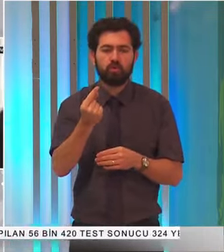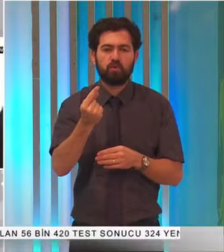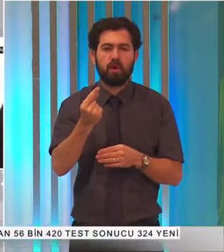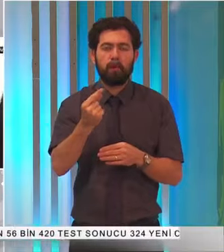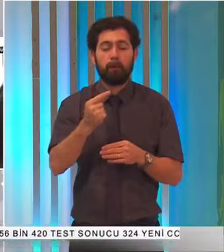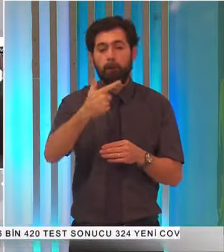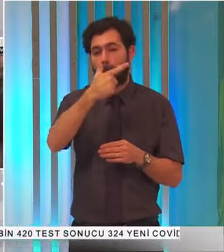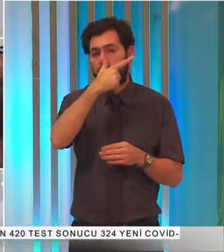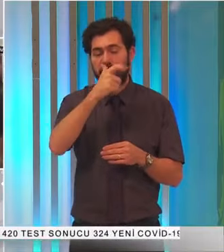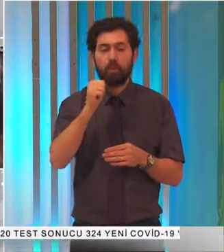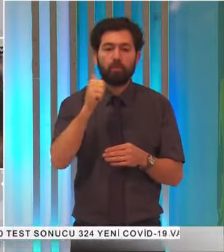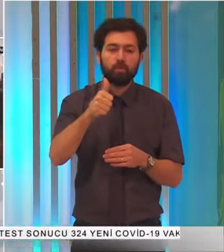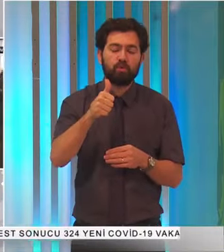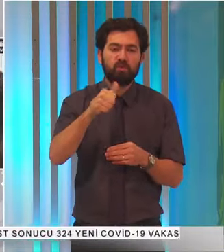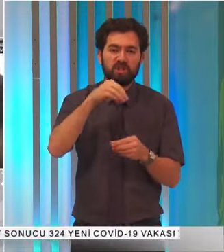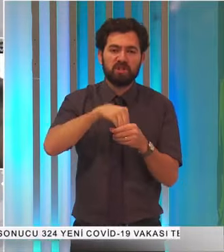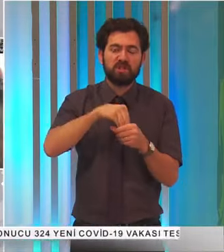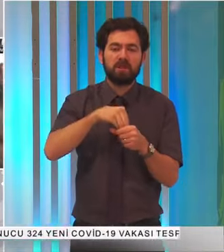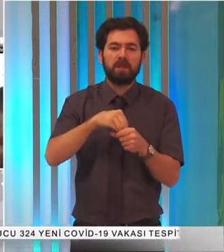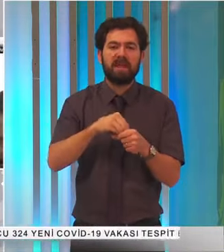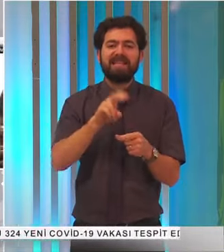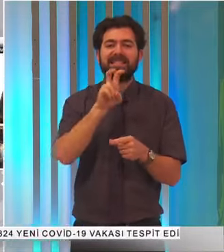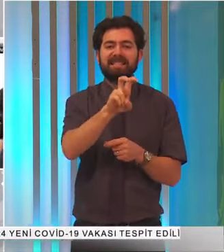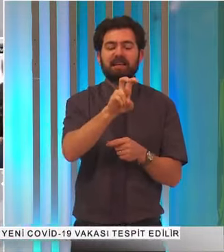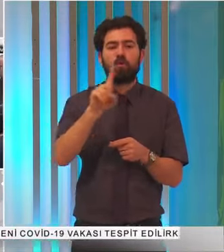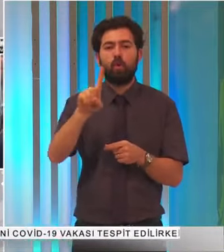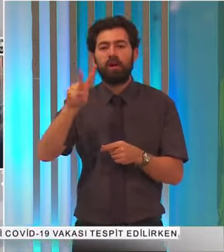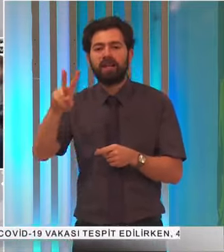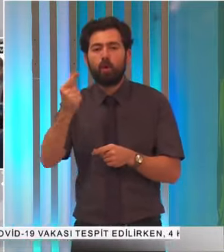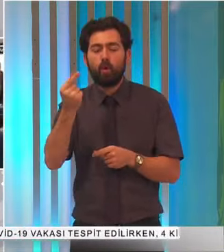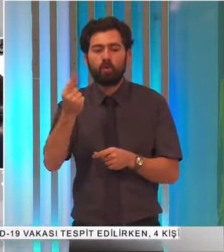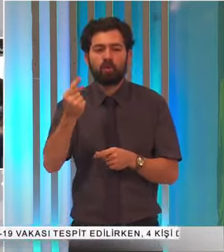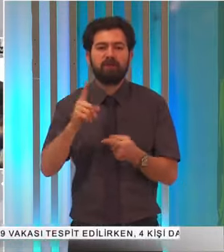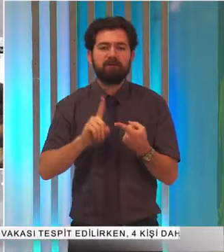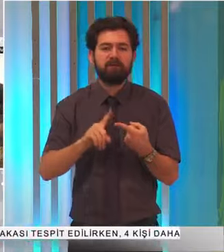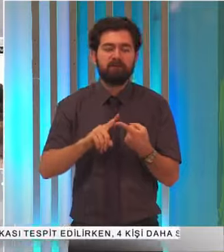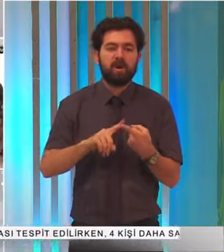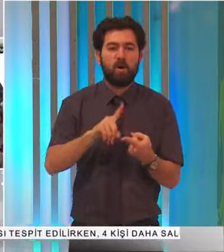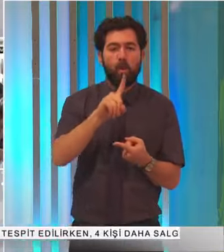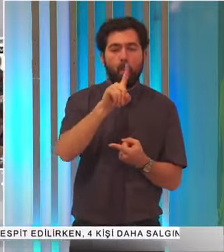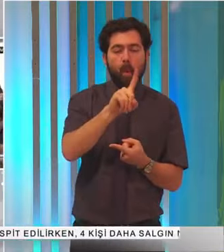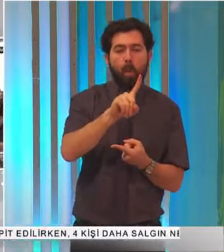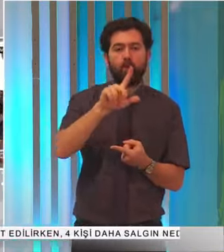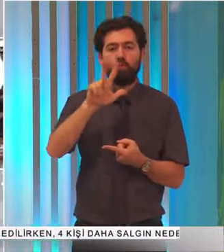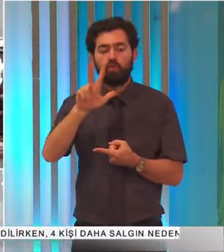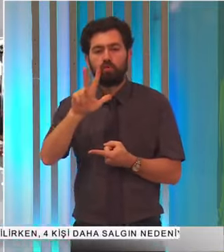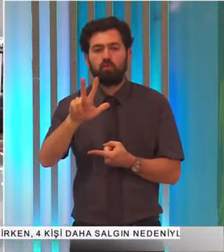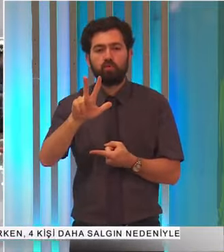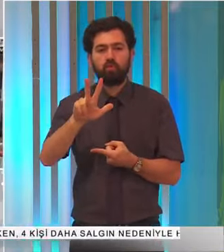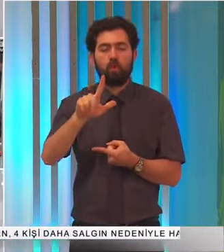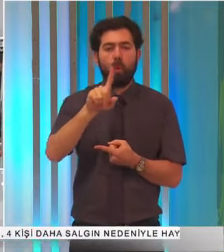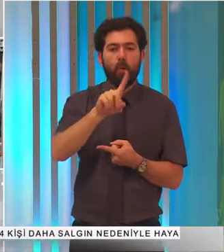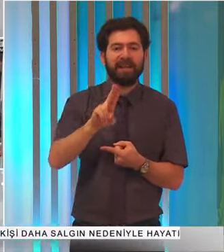perşembe günleri ise 8.12.30 ve 13.17.30